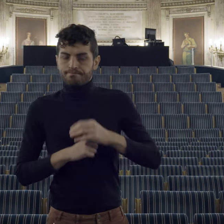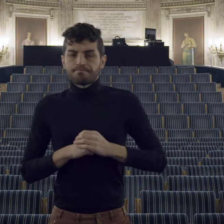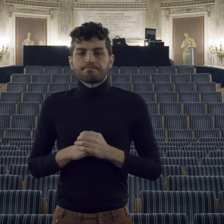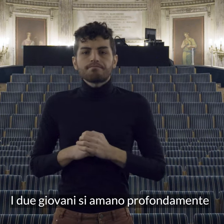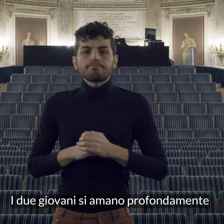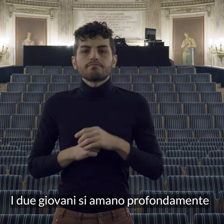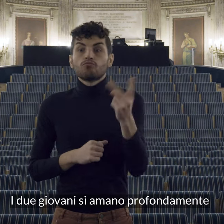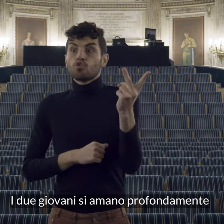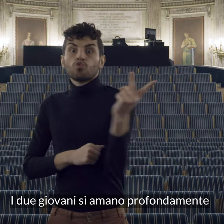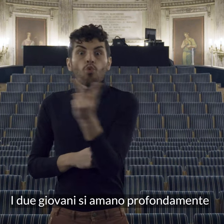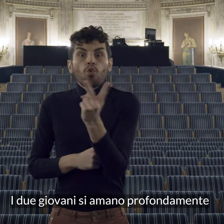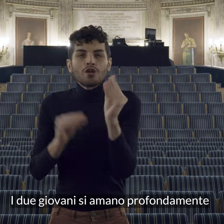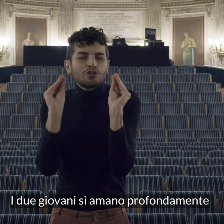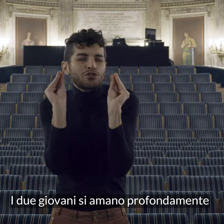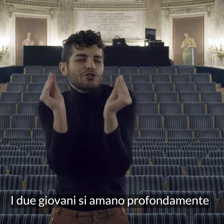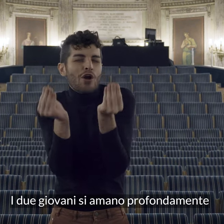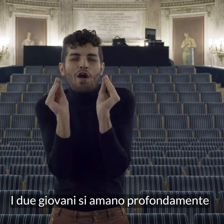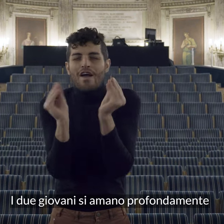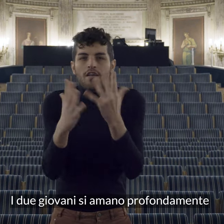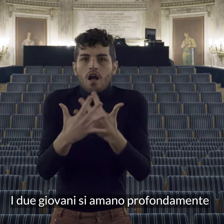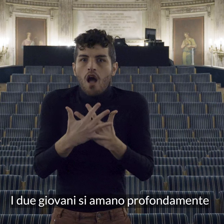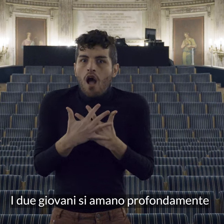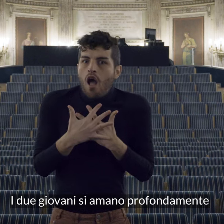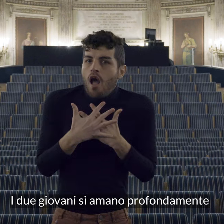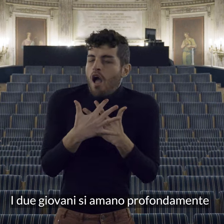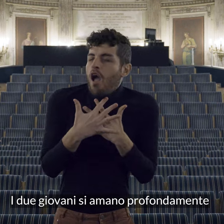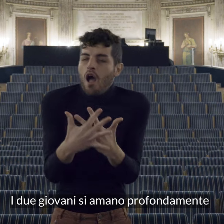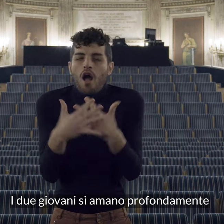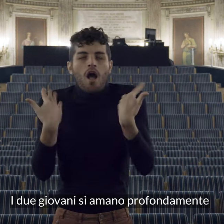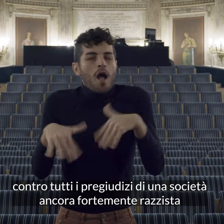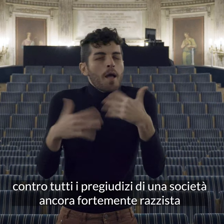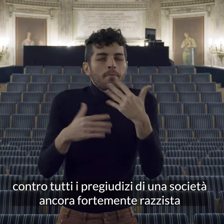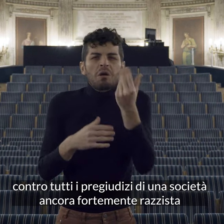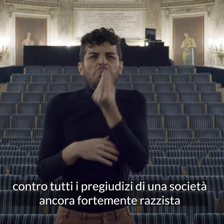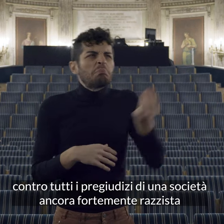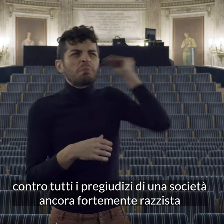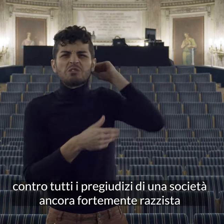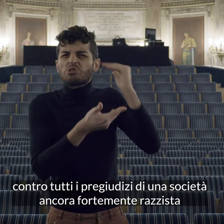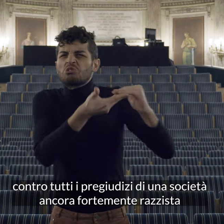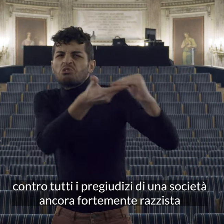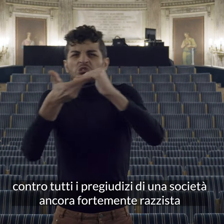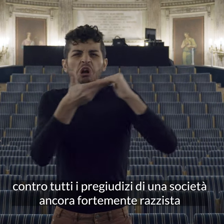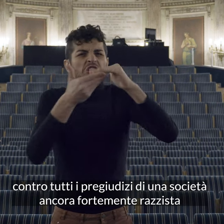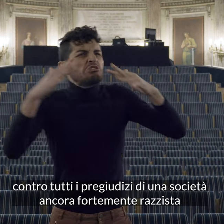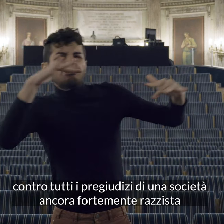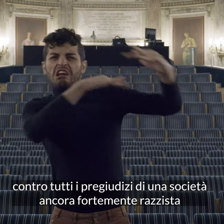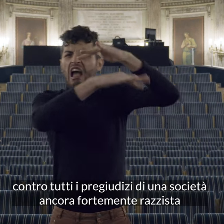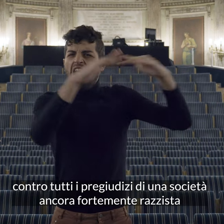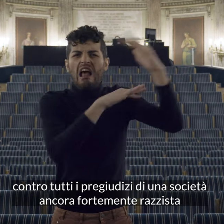i due giovani si amano profondamente contro tutti i pregiudizi di una società